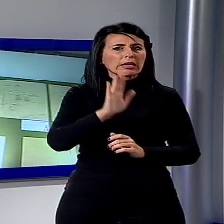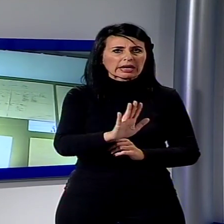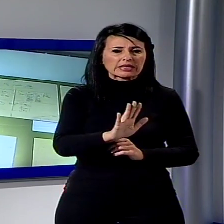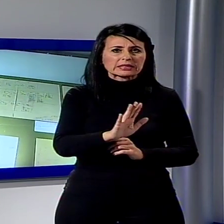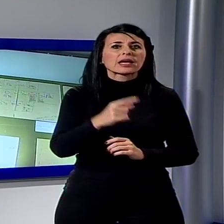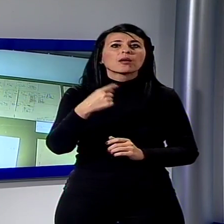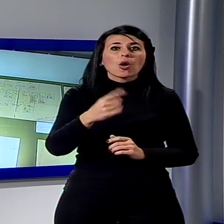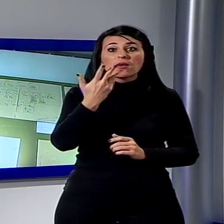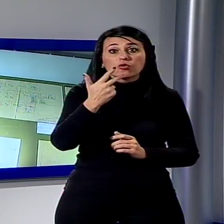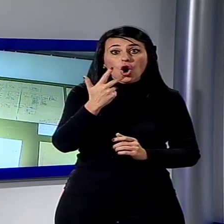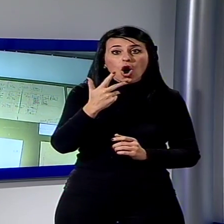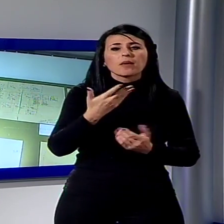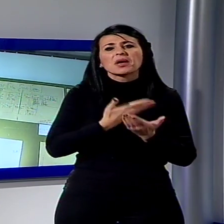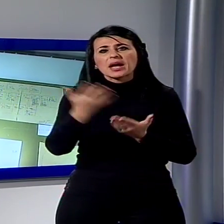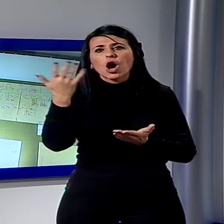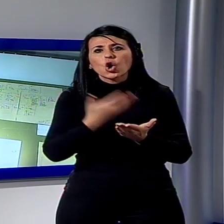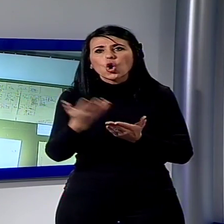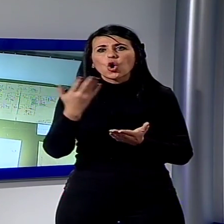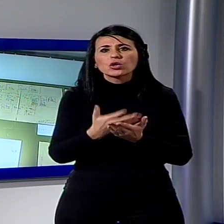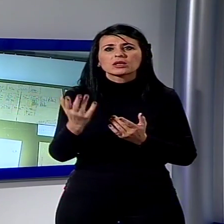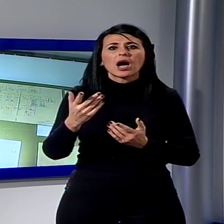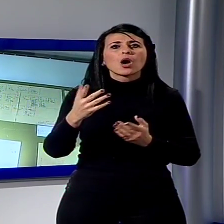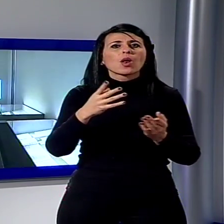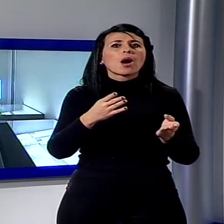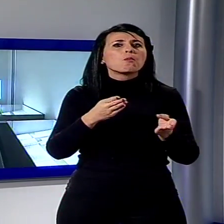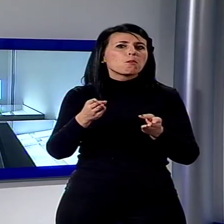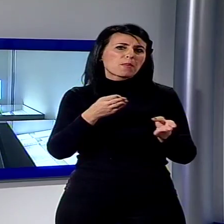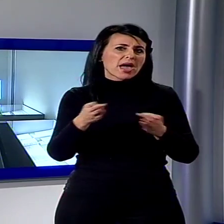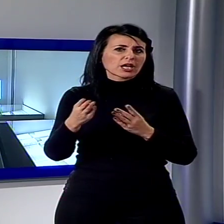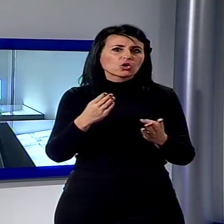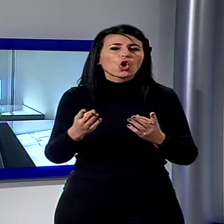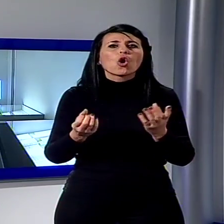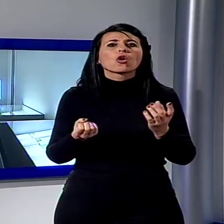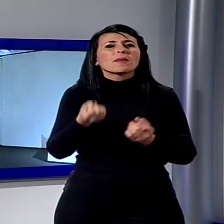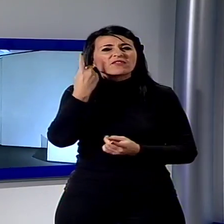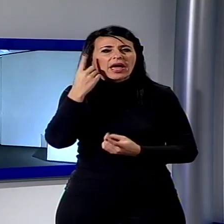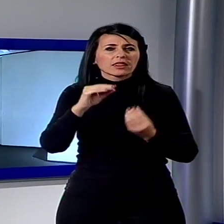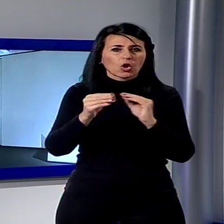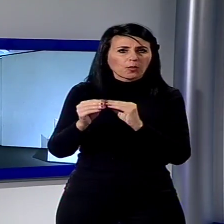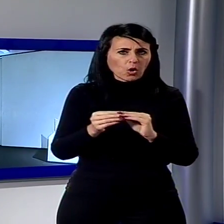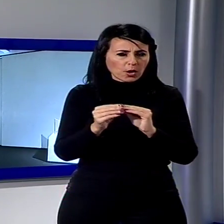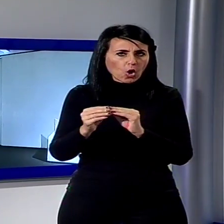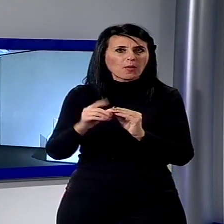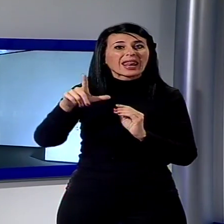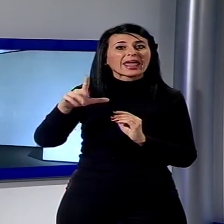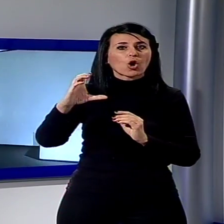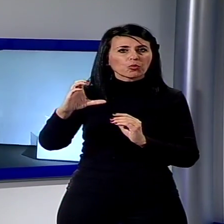che sulla cultura architettonica novecentesca e in particolare su quella di Le Corbusier. La corrispondenza tra l'architetto e